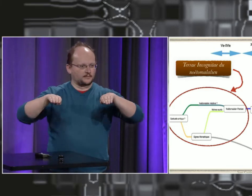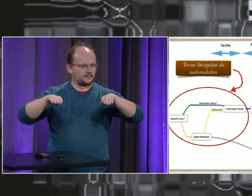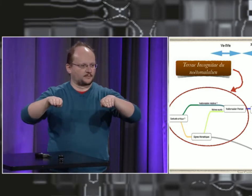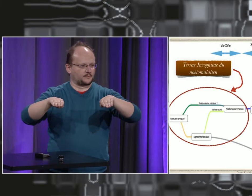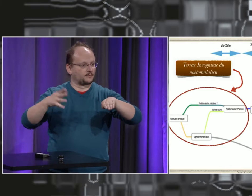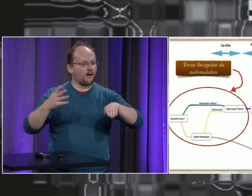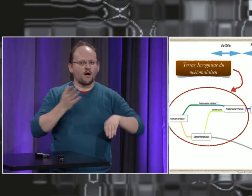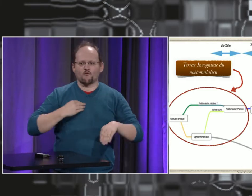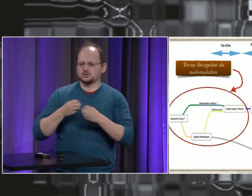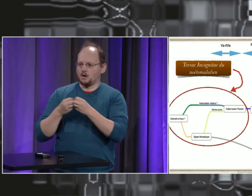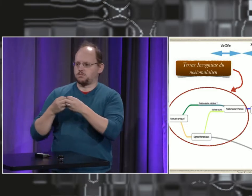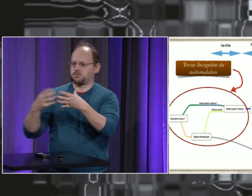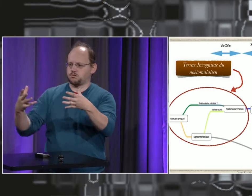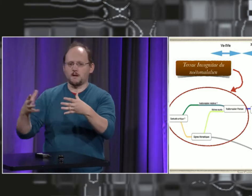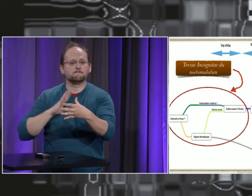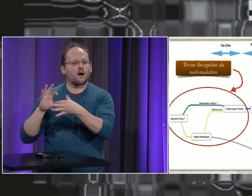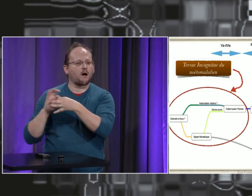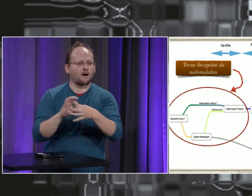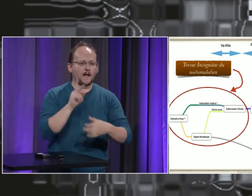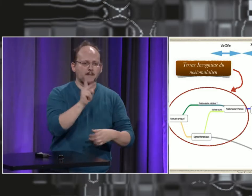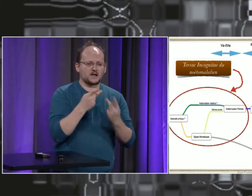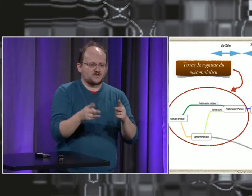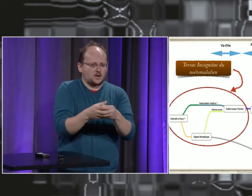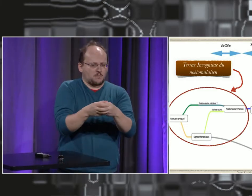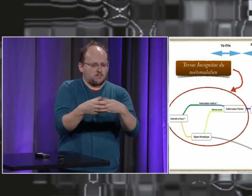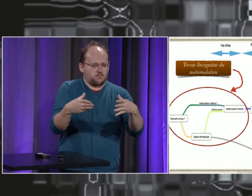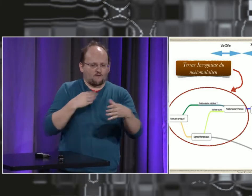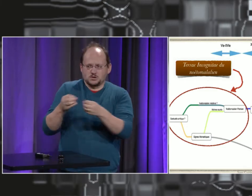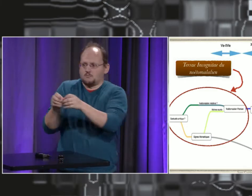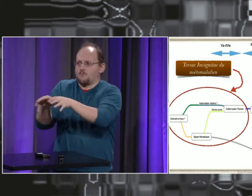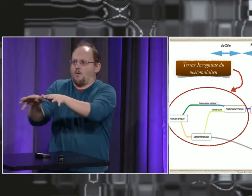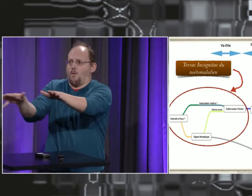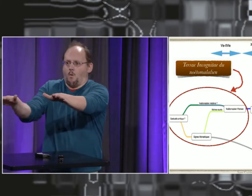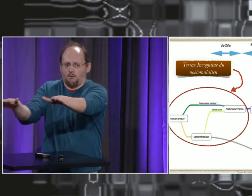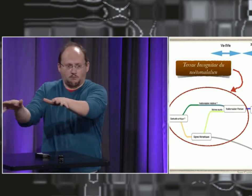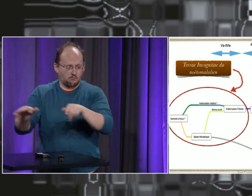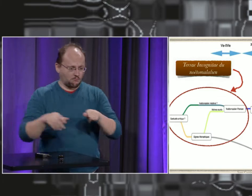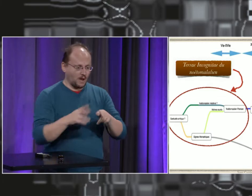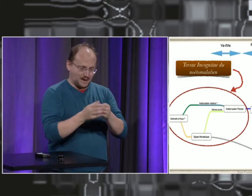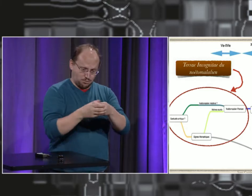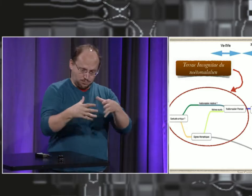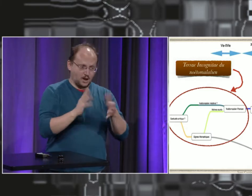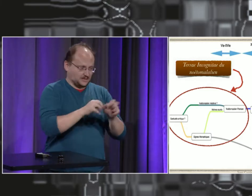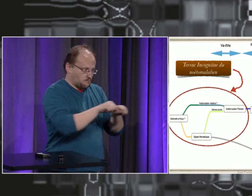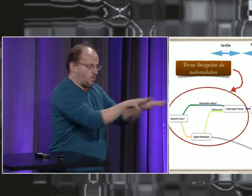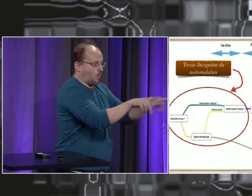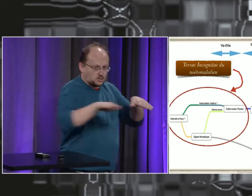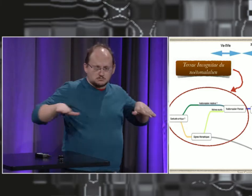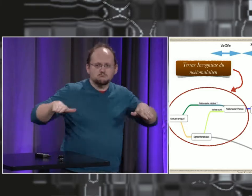qualité, etc. En réalité, elle a émergé en même temps que les villes, et tout autant que le français a émergé grâce